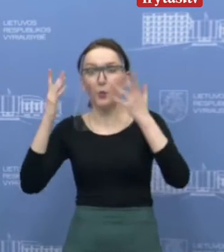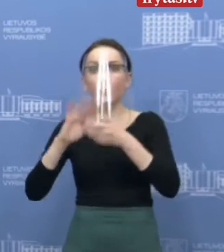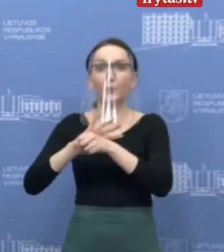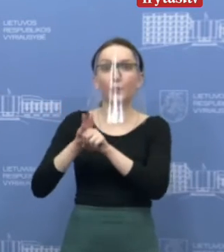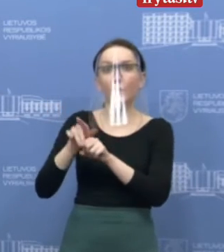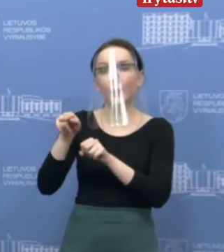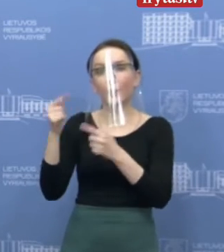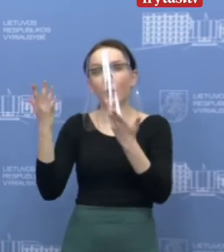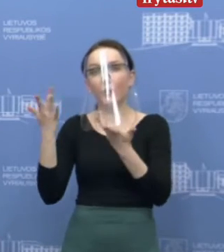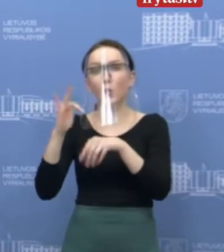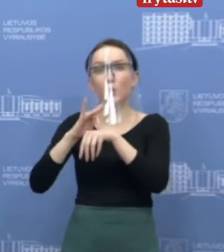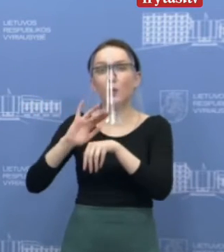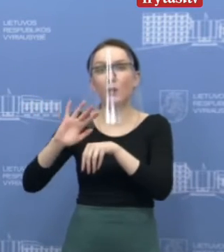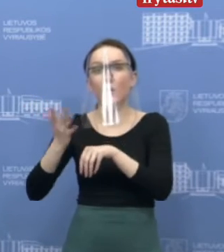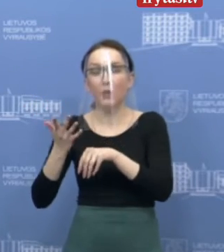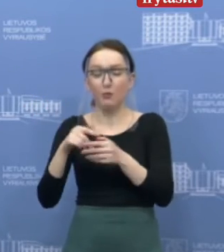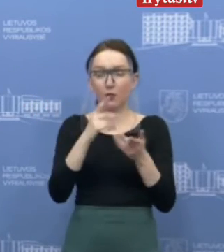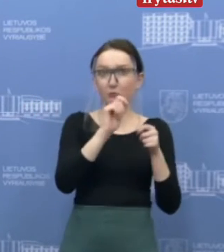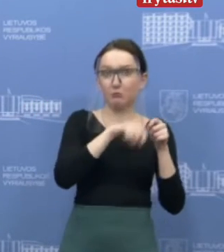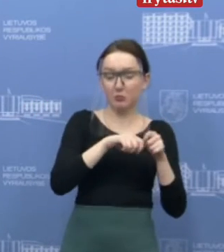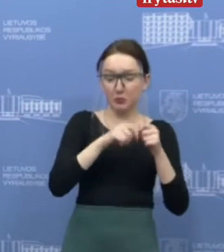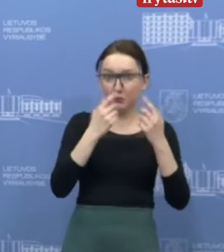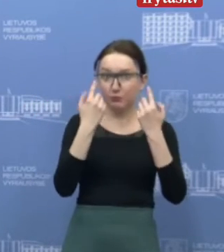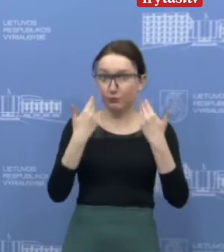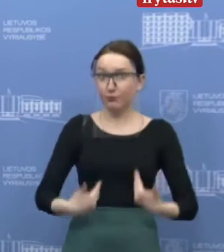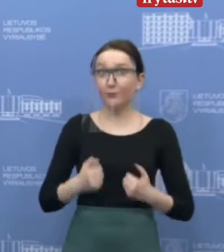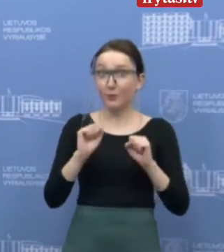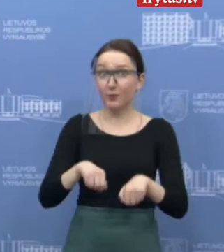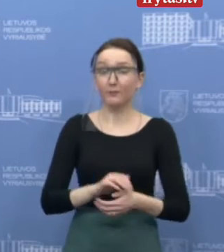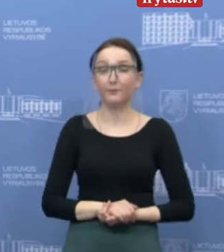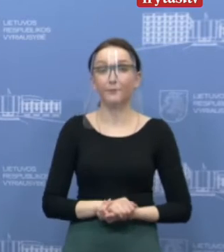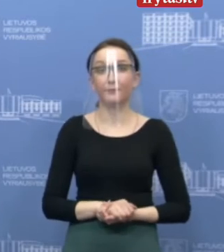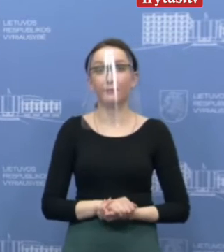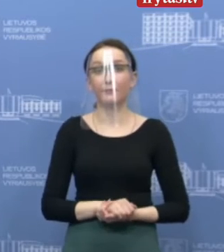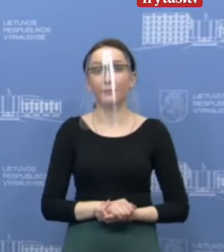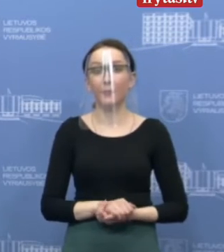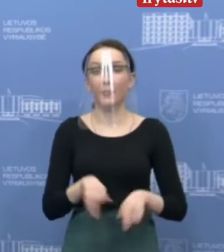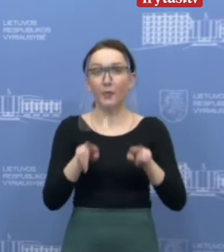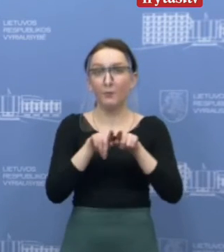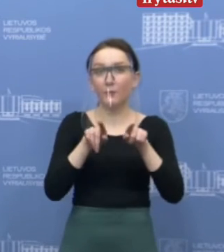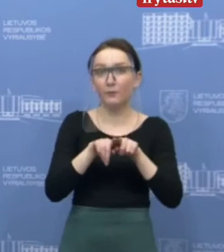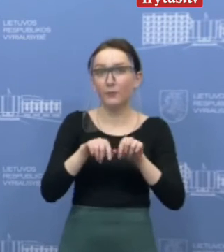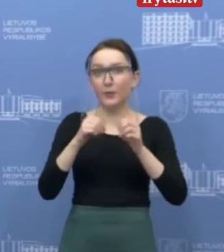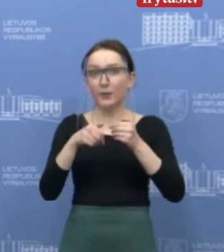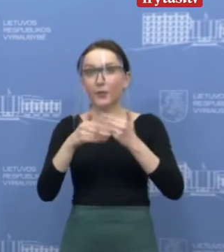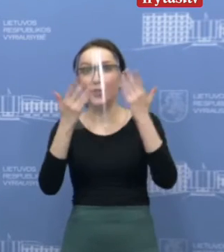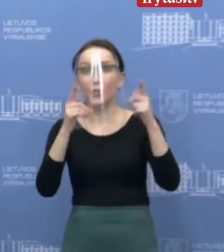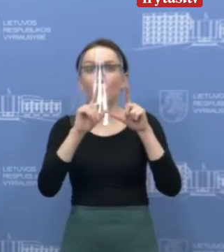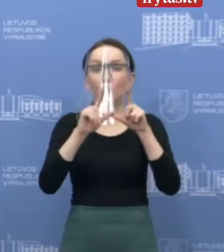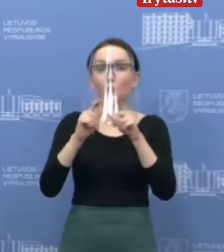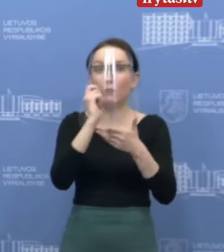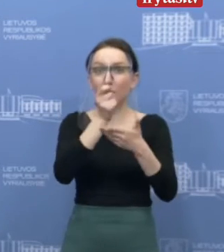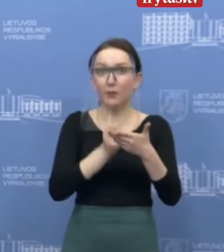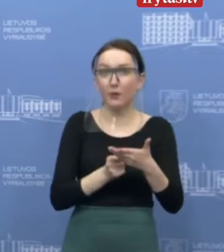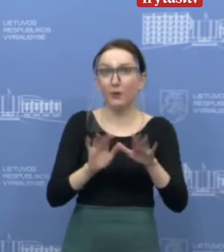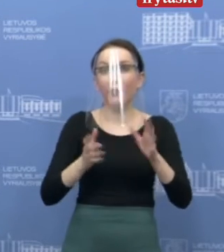gali reikšti, kad jūs sergate COVID-19. Taip pat yra skirtos tam tikros dienos užduotis,